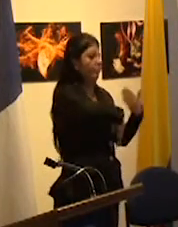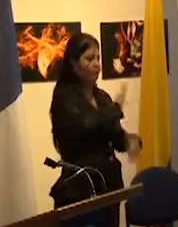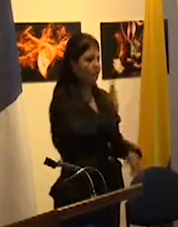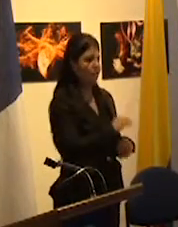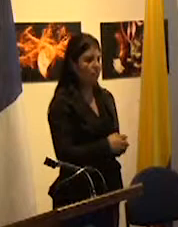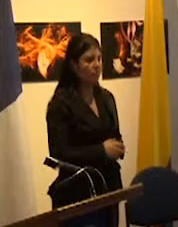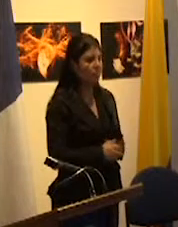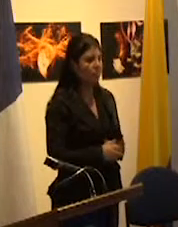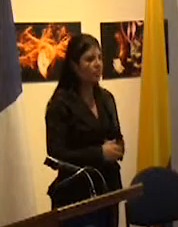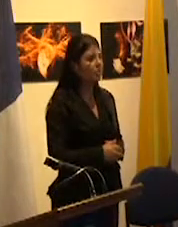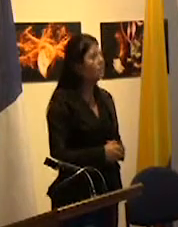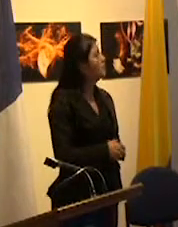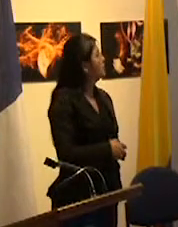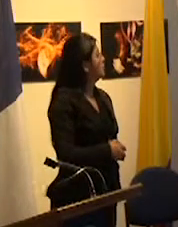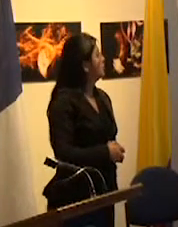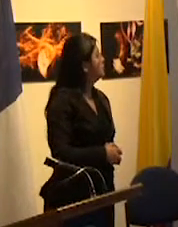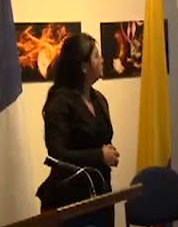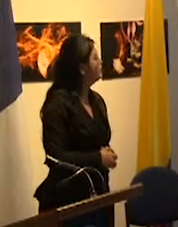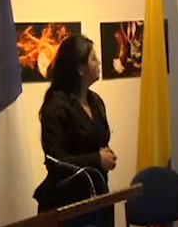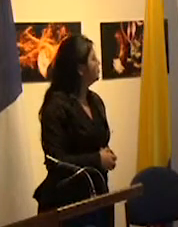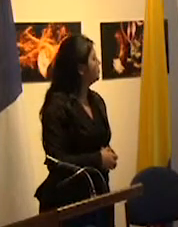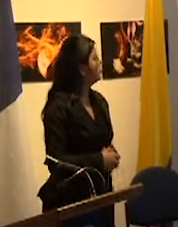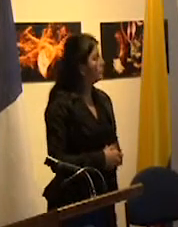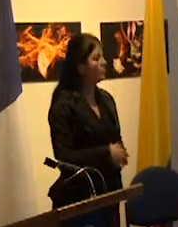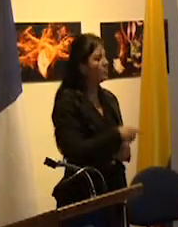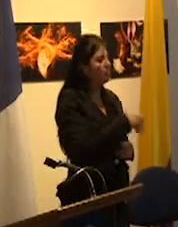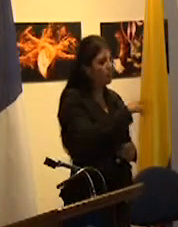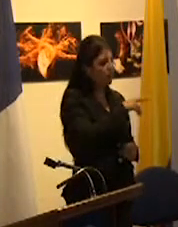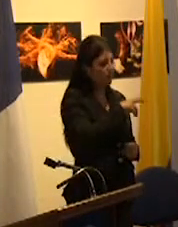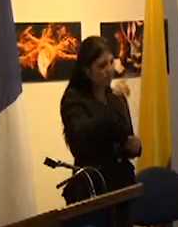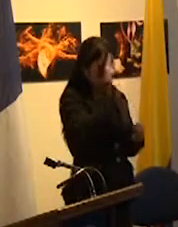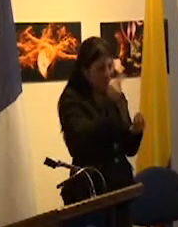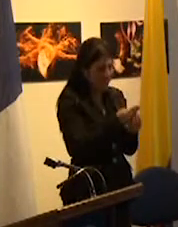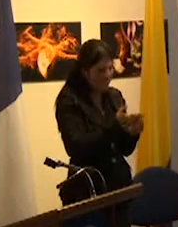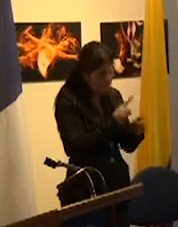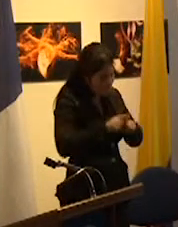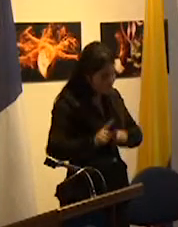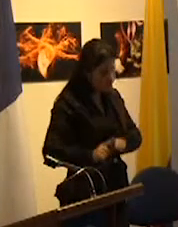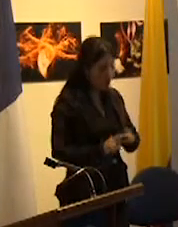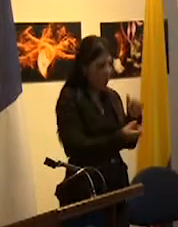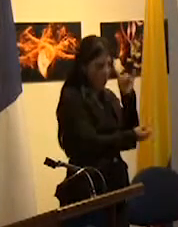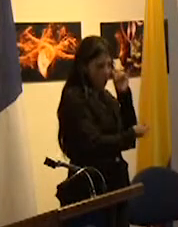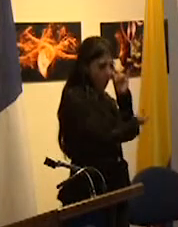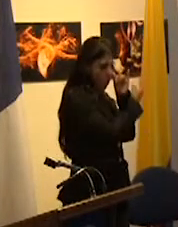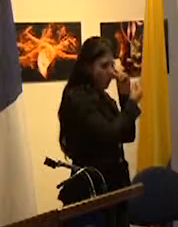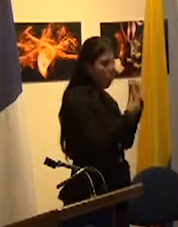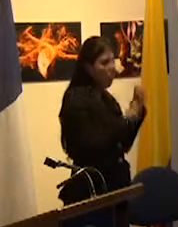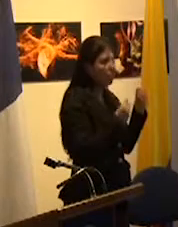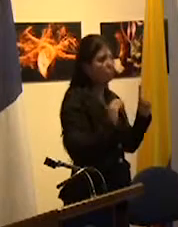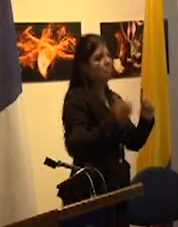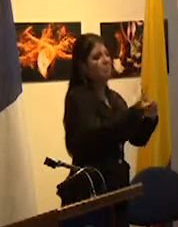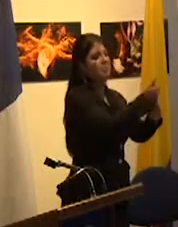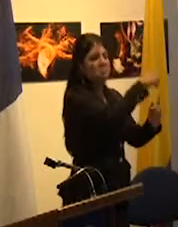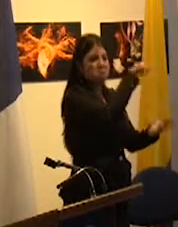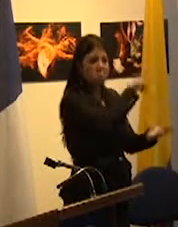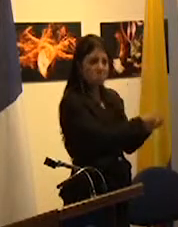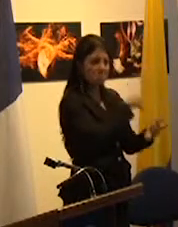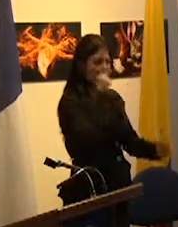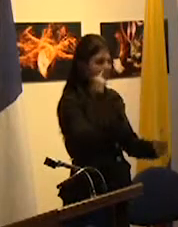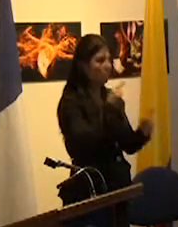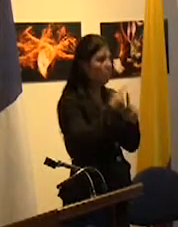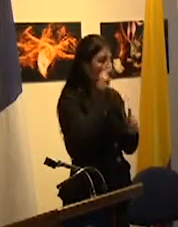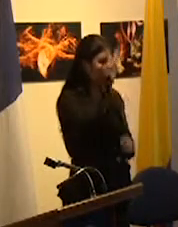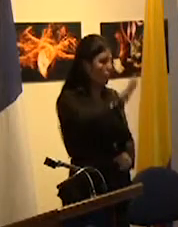se trata de diversificar la pedagogía o los medios para alcanzar los mismos objetivos